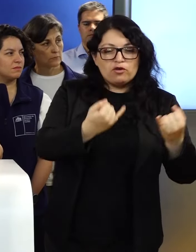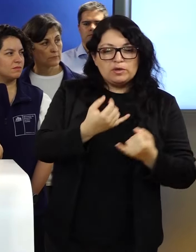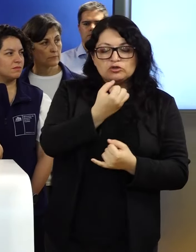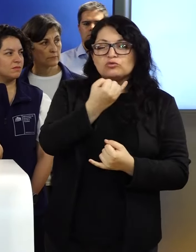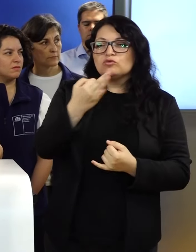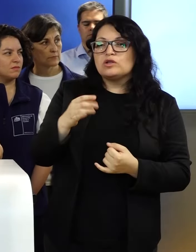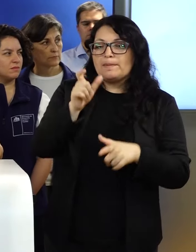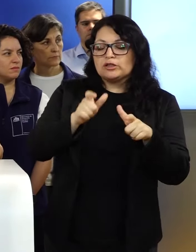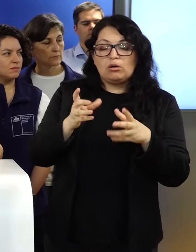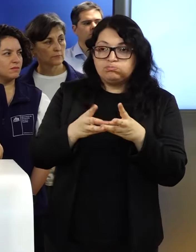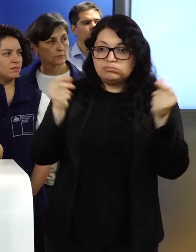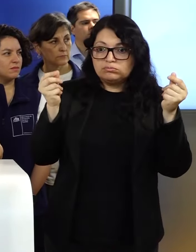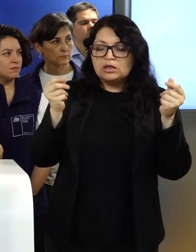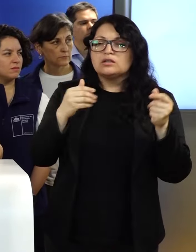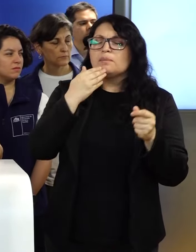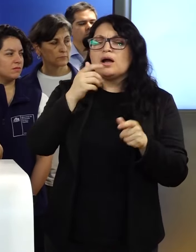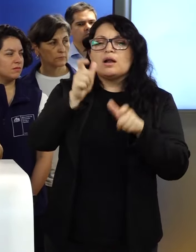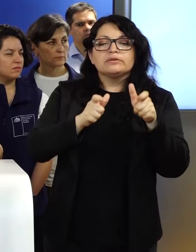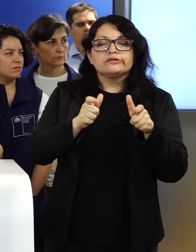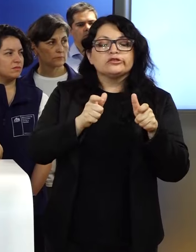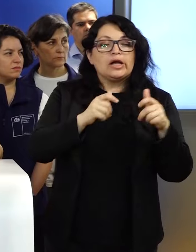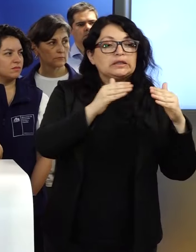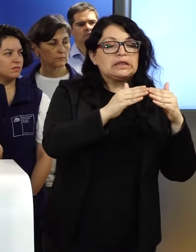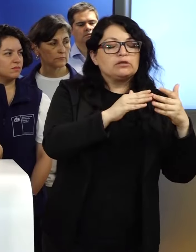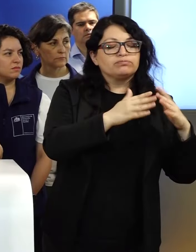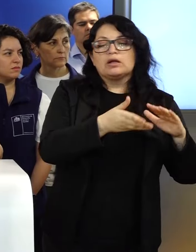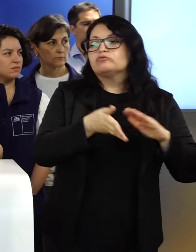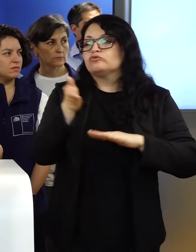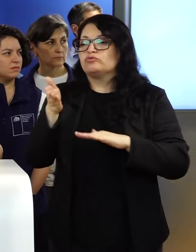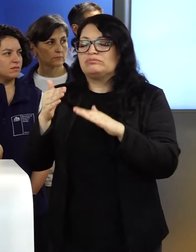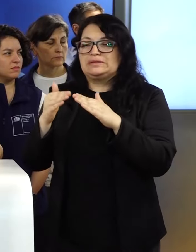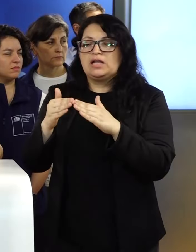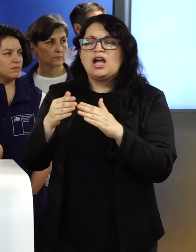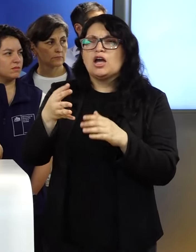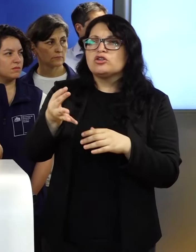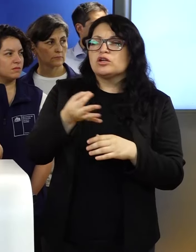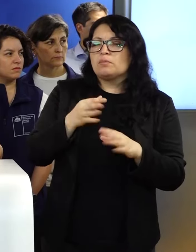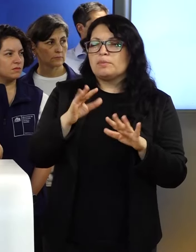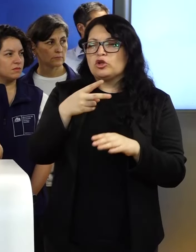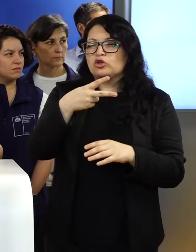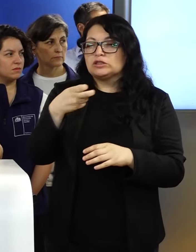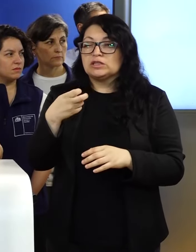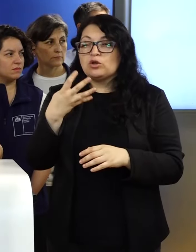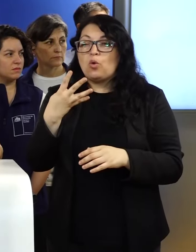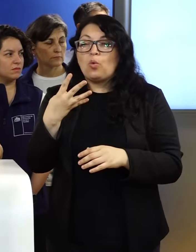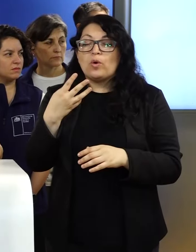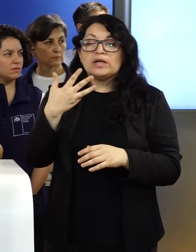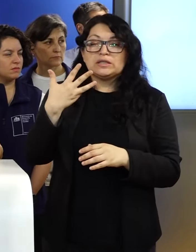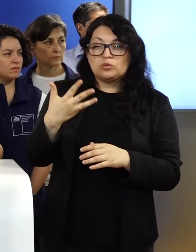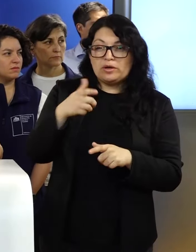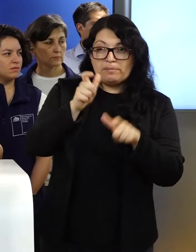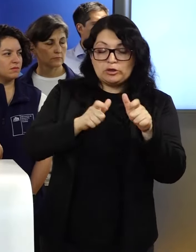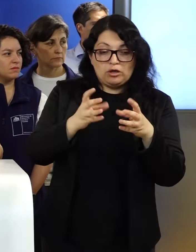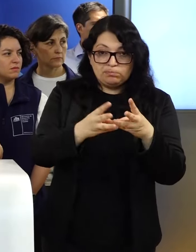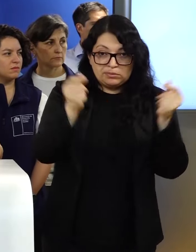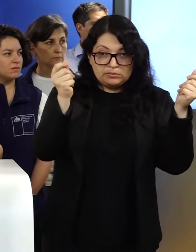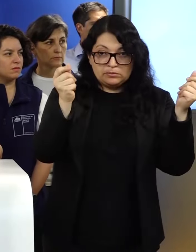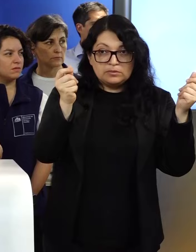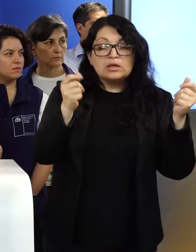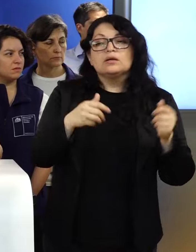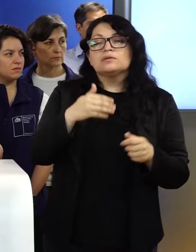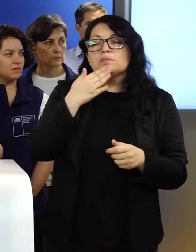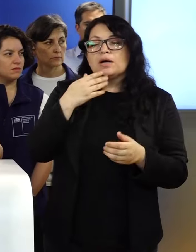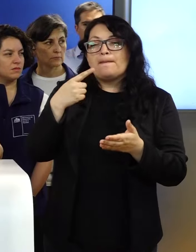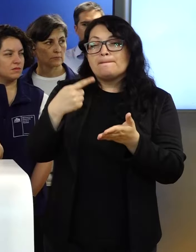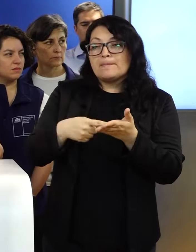a los desaparecidos y también los damnificados. Ahí aseguraron que son al menos 249 personas las desaparecidas y